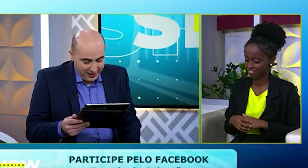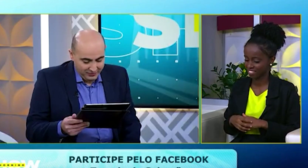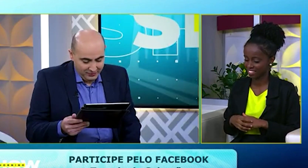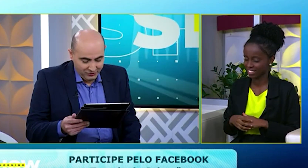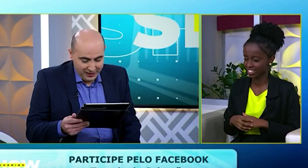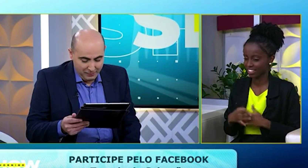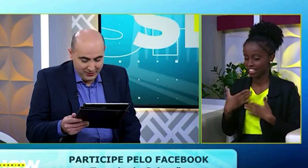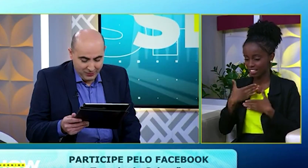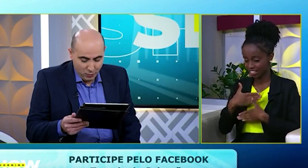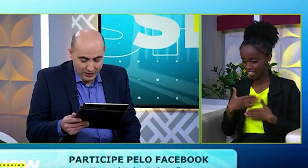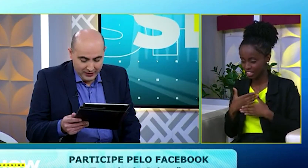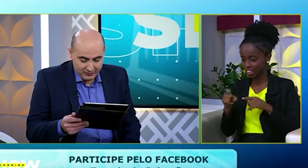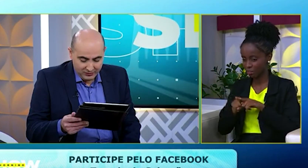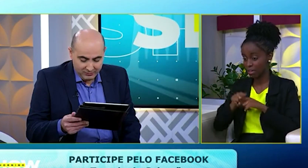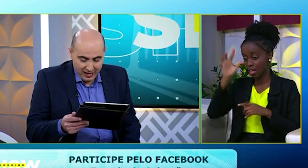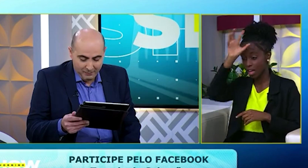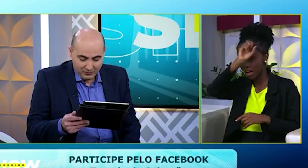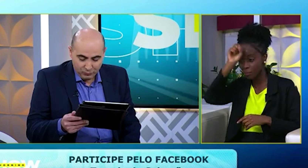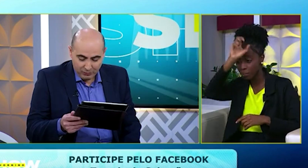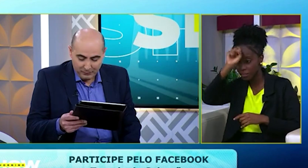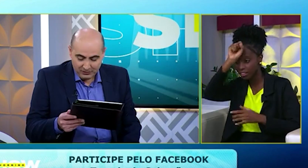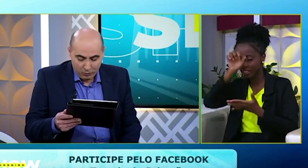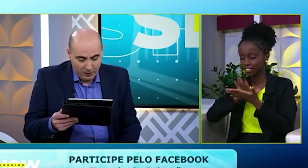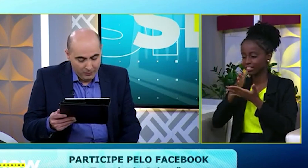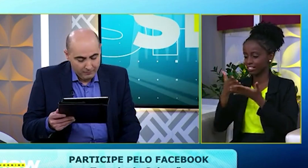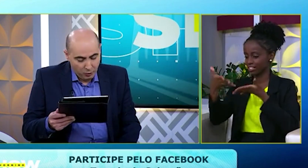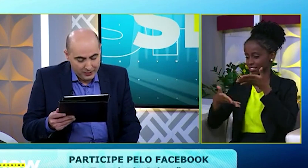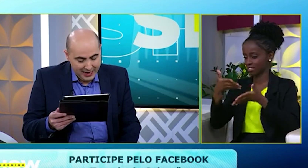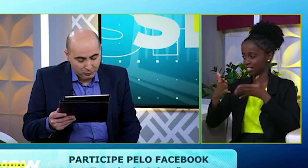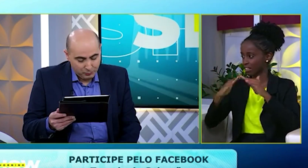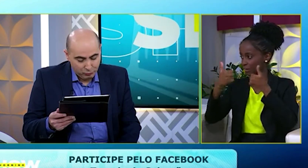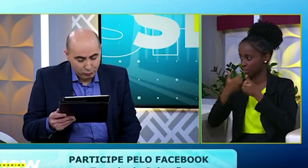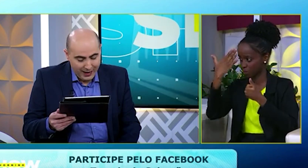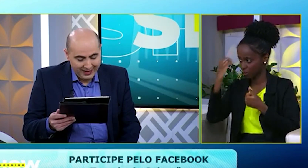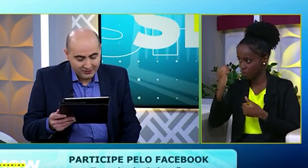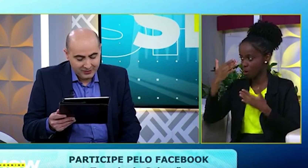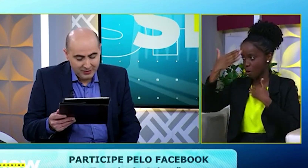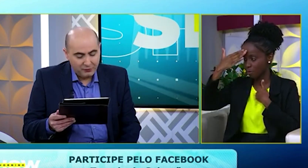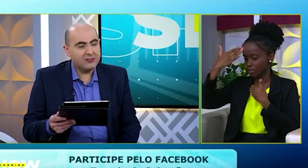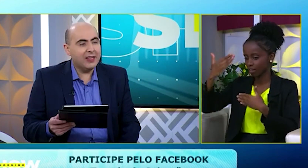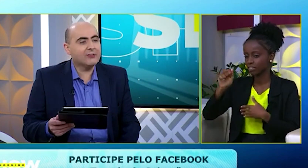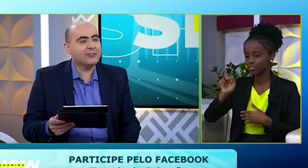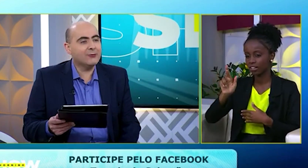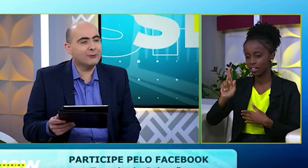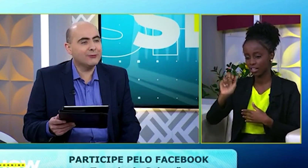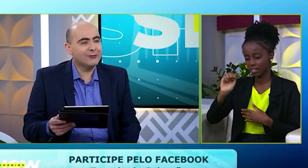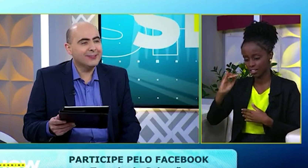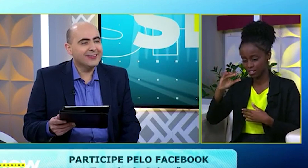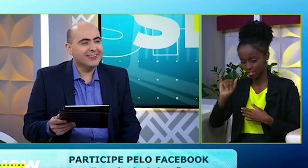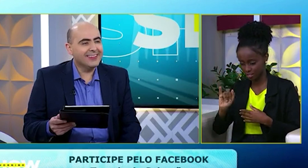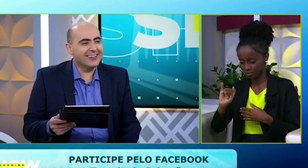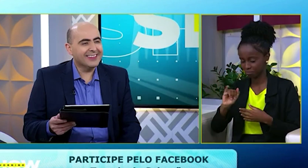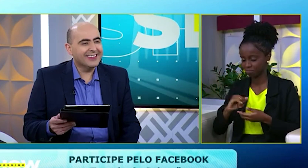Tenho o prazer de estar aprendendo com eles. Intérpretes do Tempo de Salomão. Obrigado por tudo. Araci Vicente Santos.